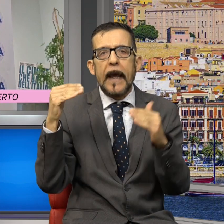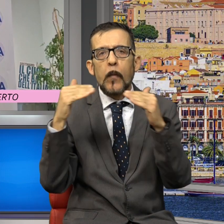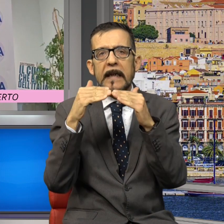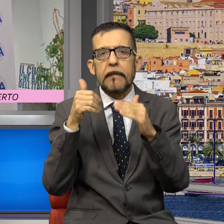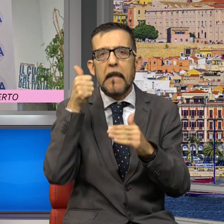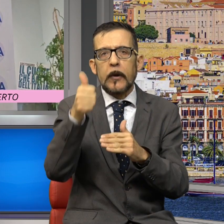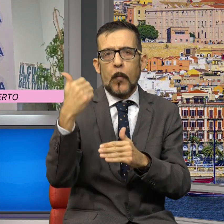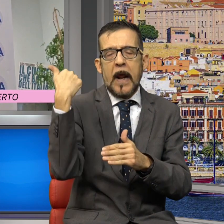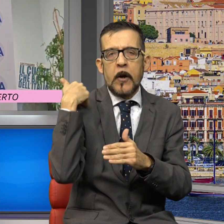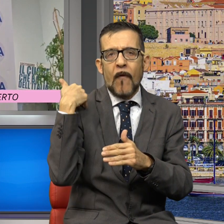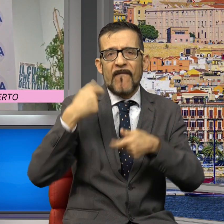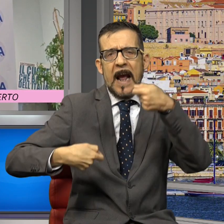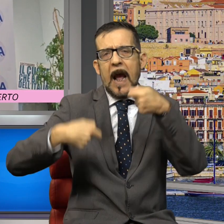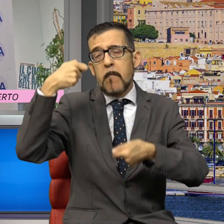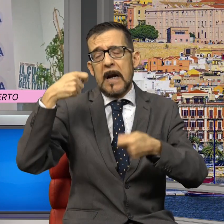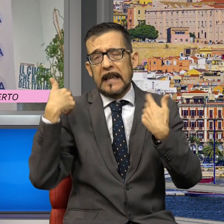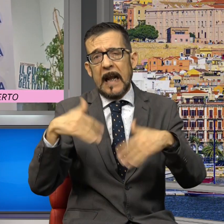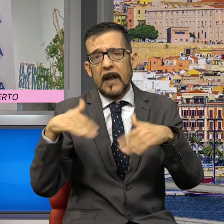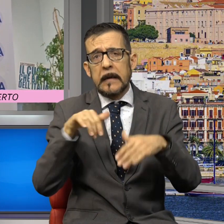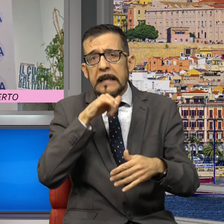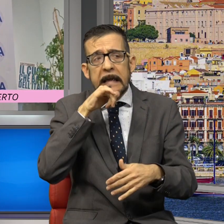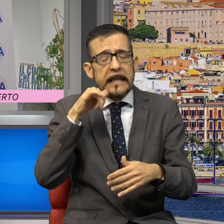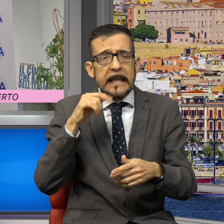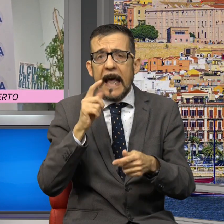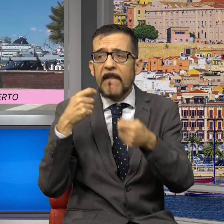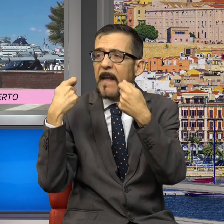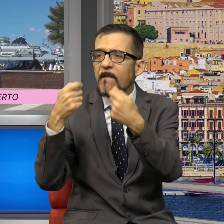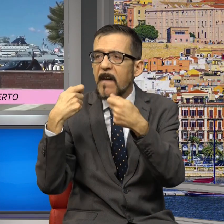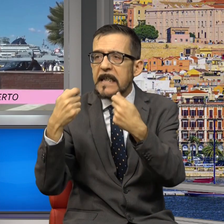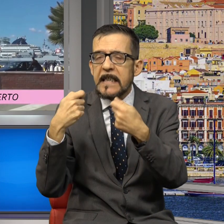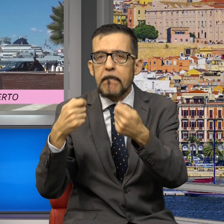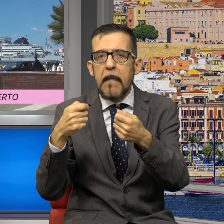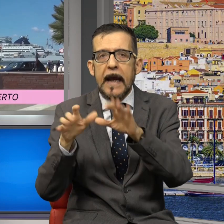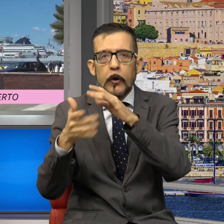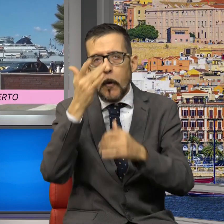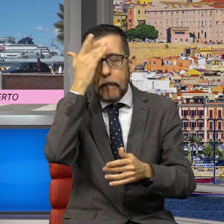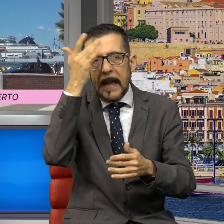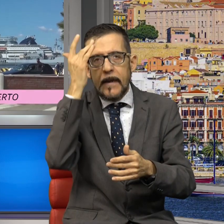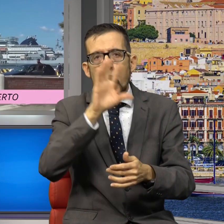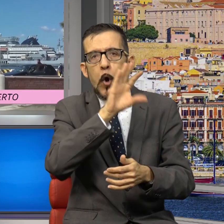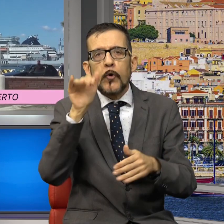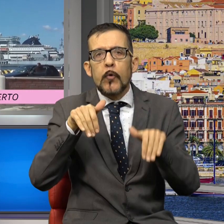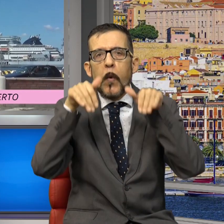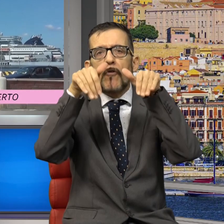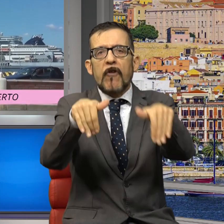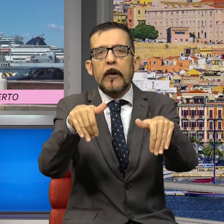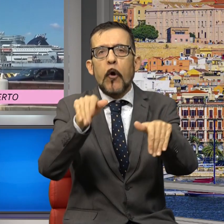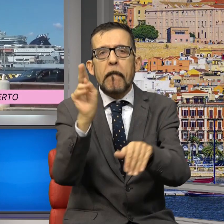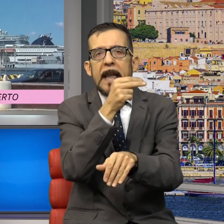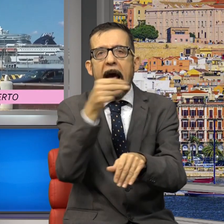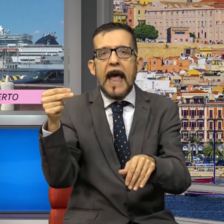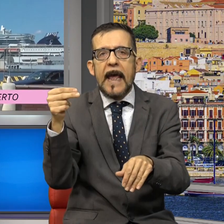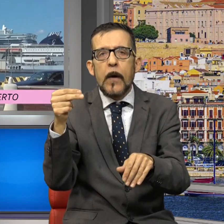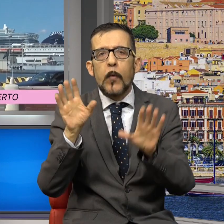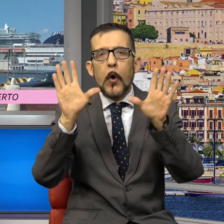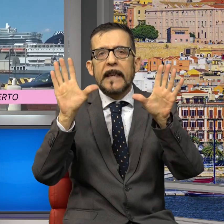invece ha necessità di compiere un investimento di 500.000 euro da rendere in dieci anni, la stessa impresa